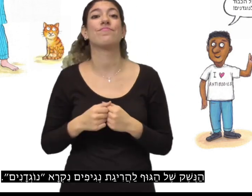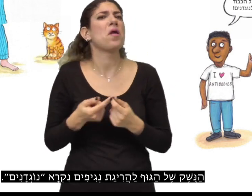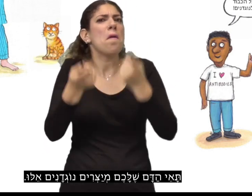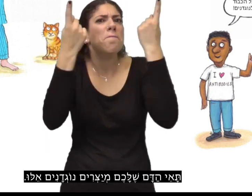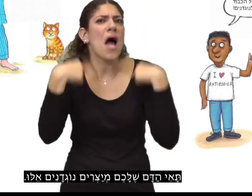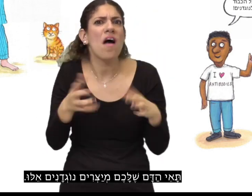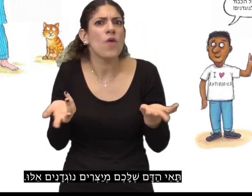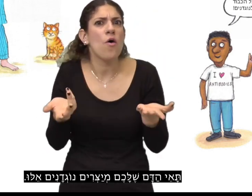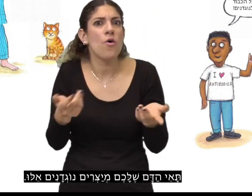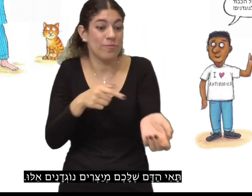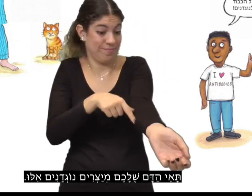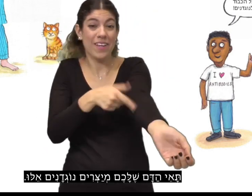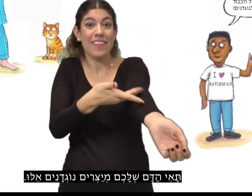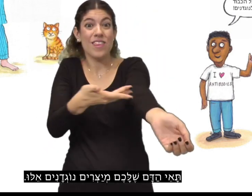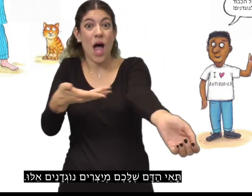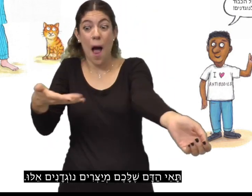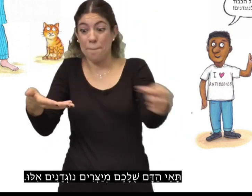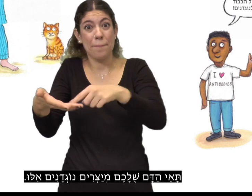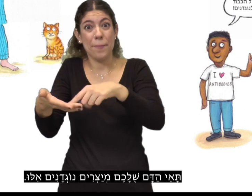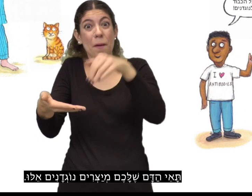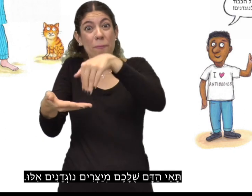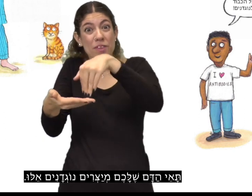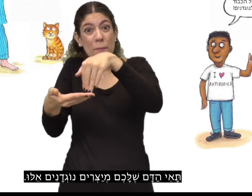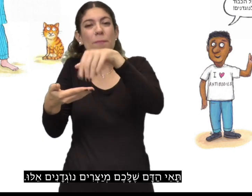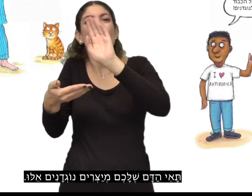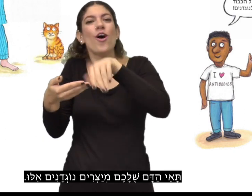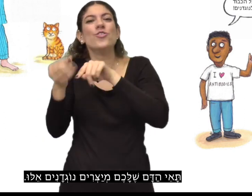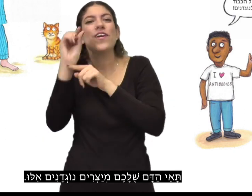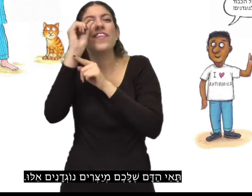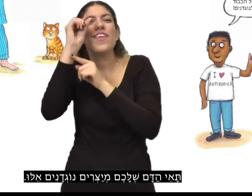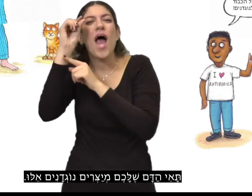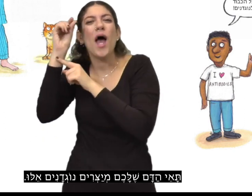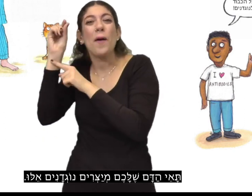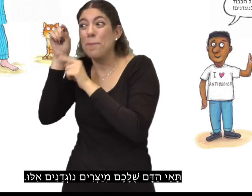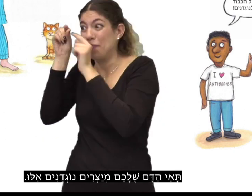תאי אדם שלכם מייצרים נוגדנים אלו.